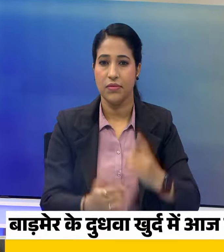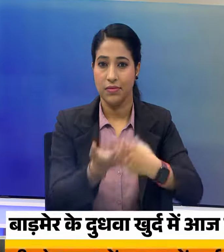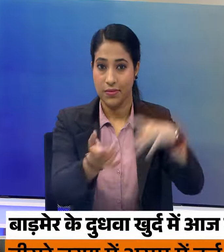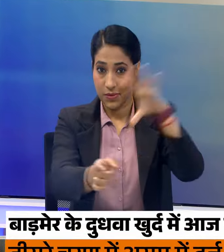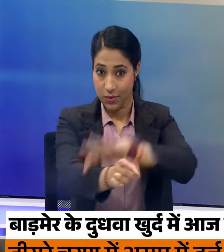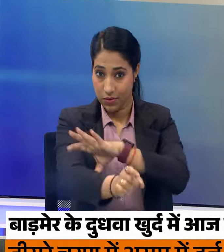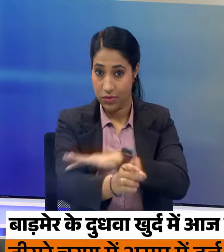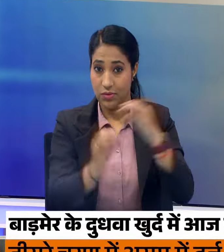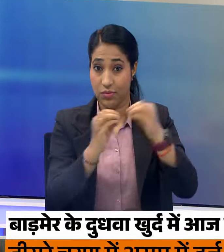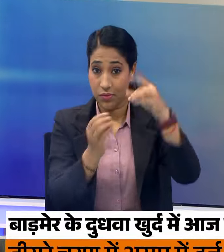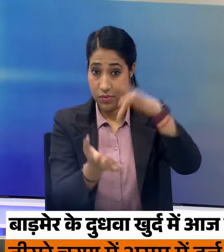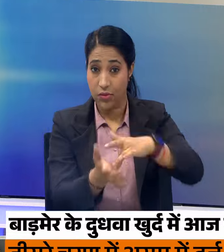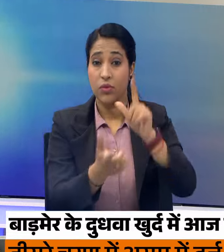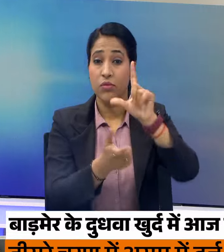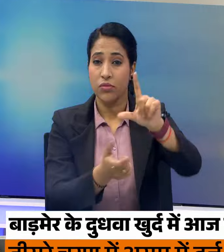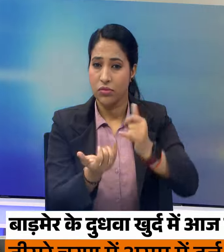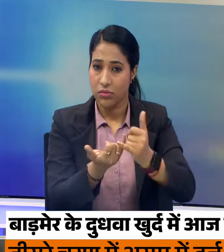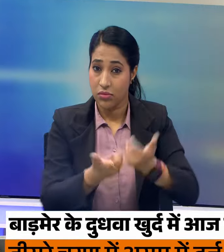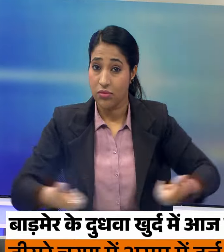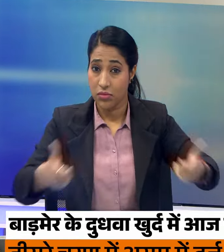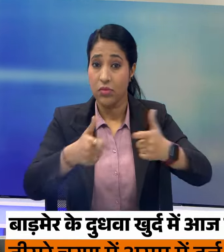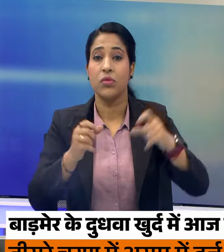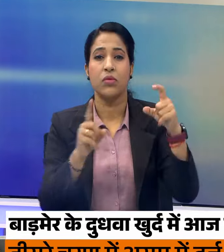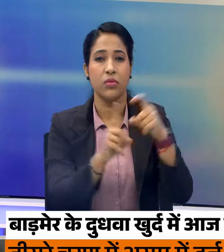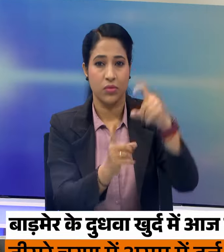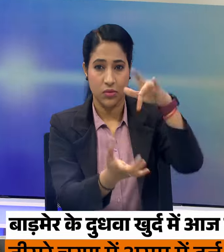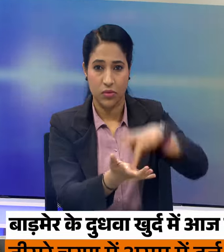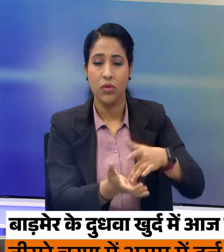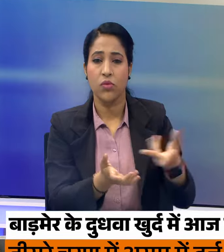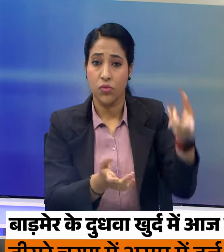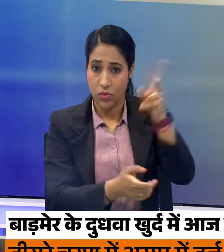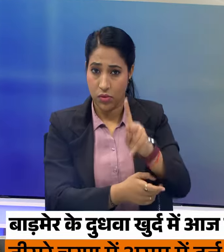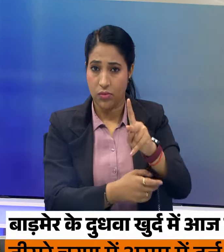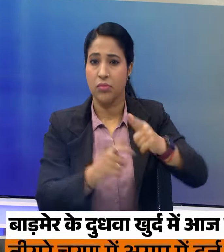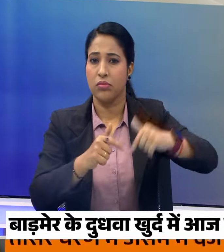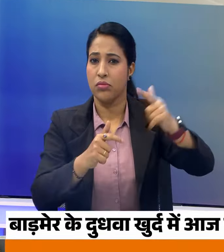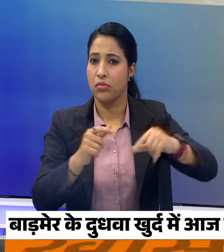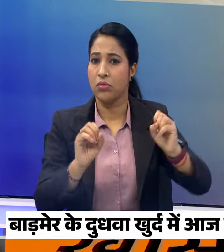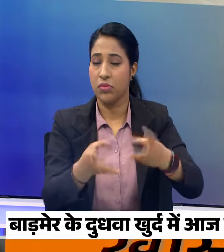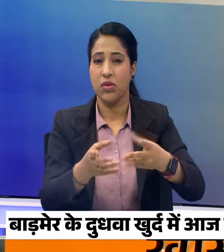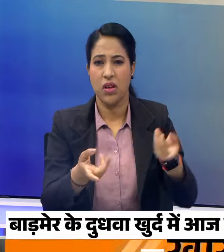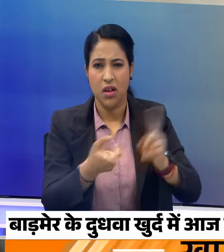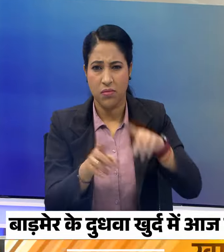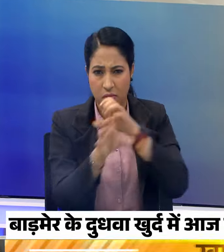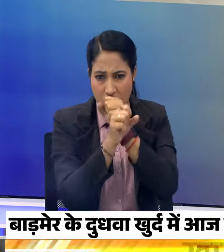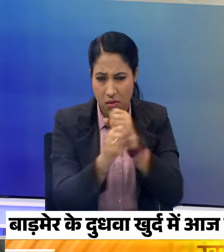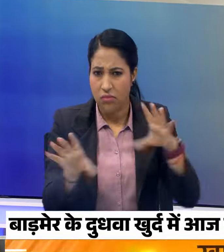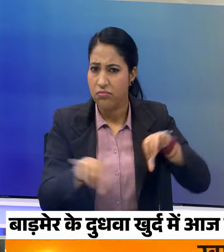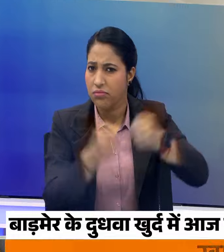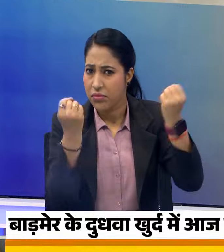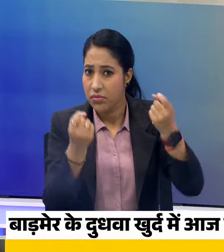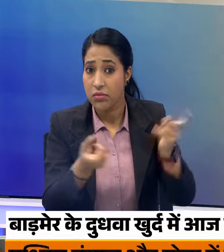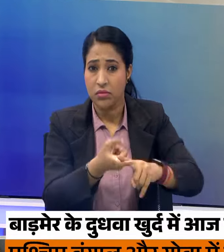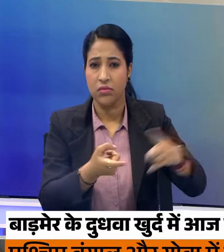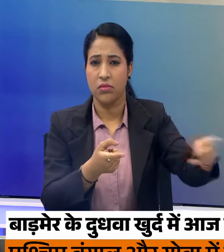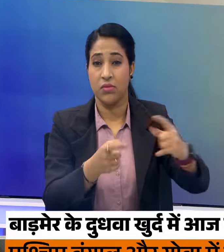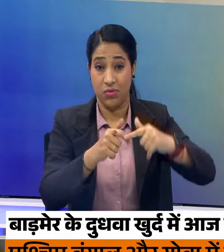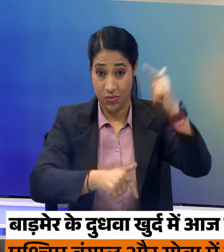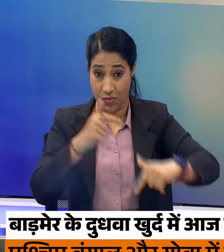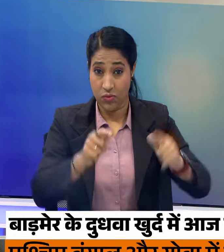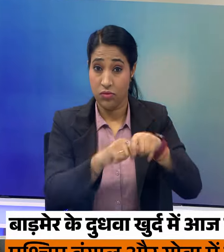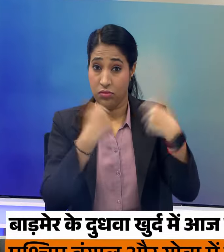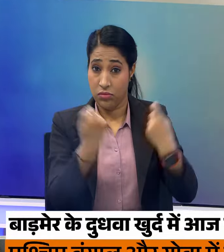राजिस्तान में बाड में लोगसभा सीट के दुद्वा खुर्ट में आज फिर होगा मतदान गोपनियता भंग होने की शिकायत के बाद निर्वाचन आयूक ने लिया